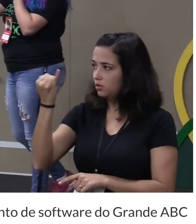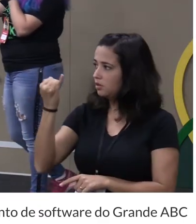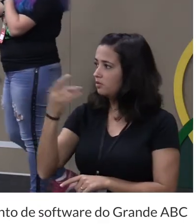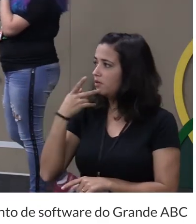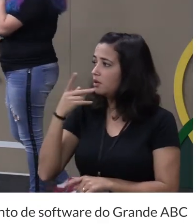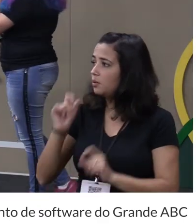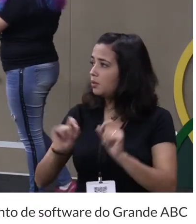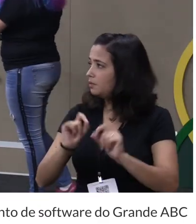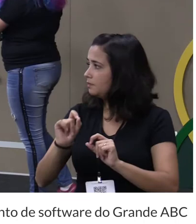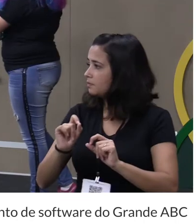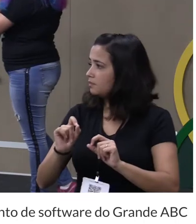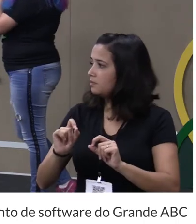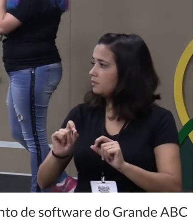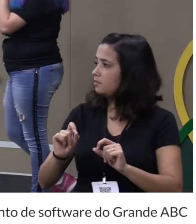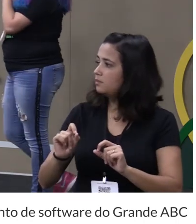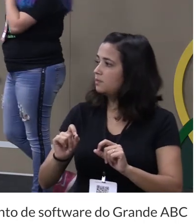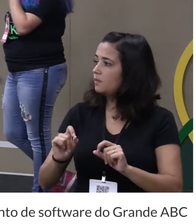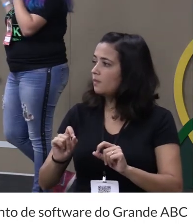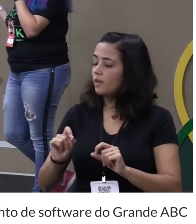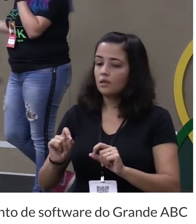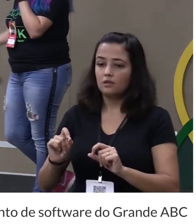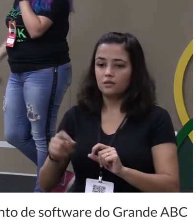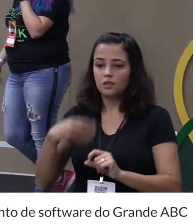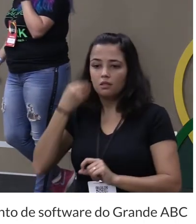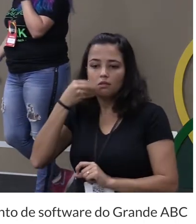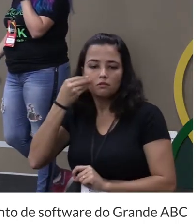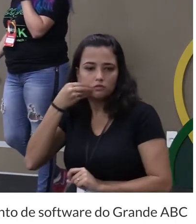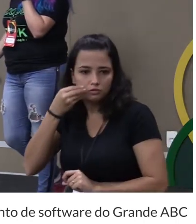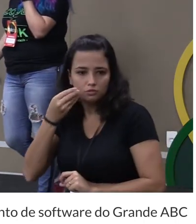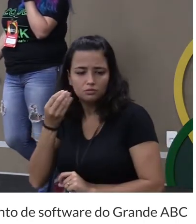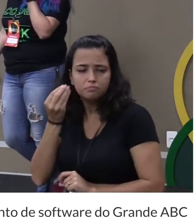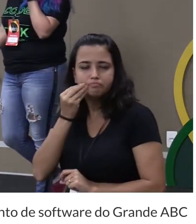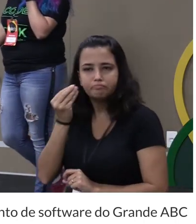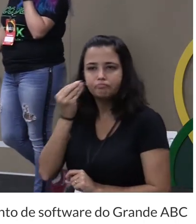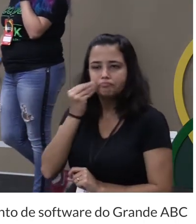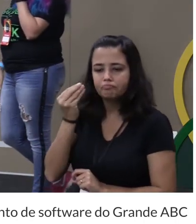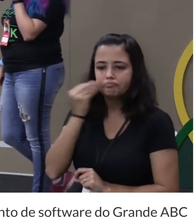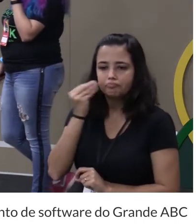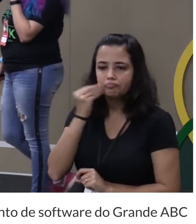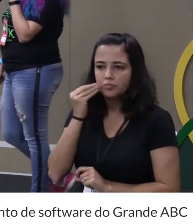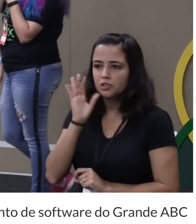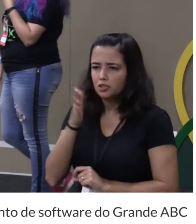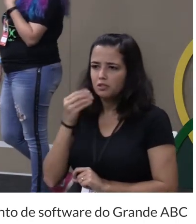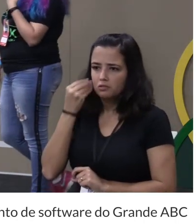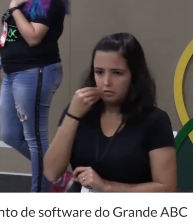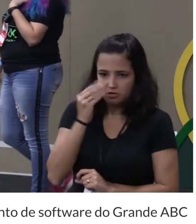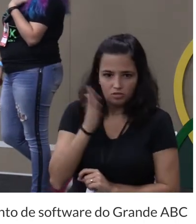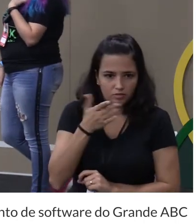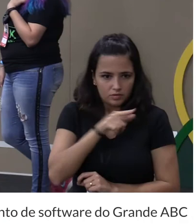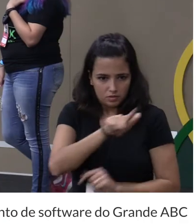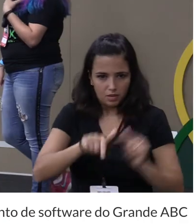considera muito importante é testes quem é que trabalha com testes